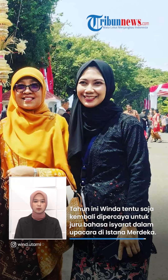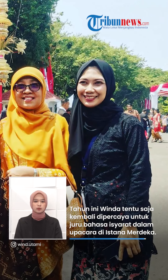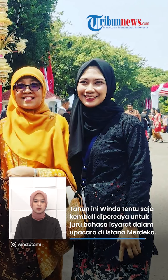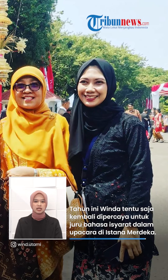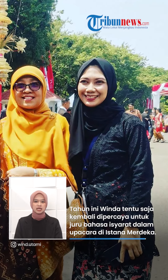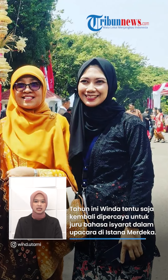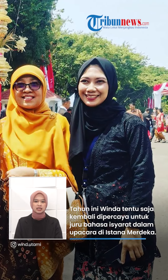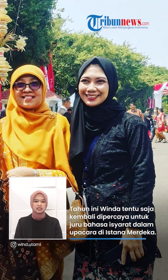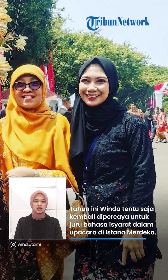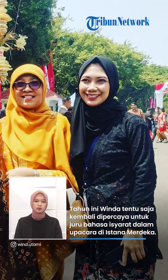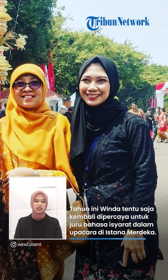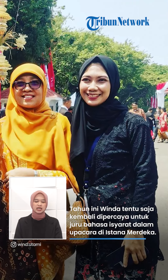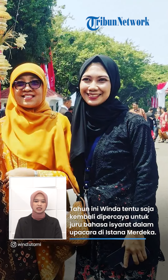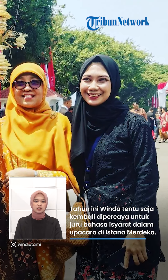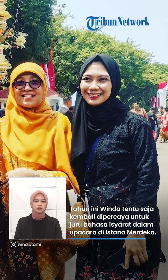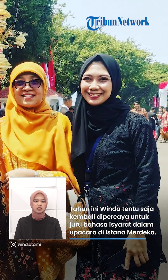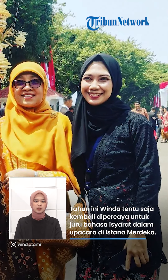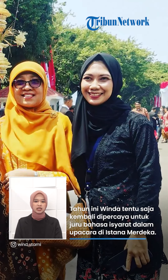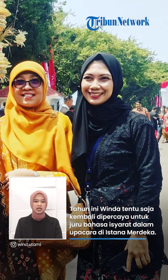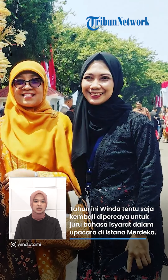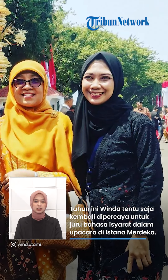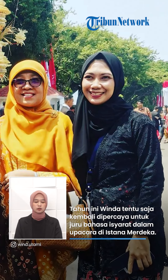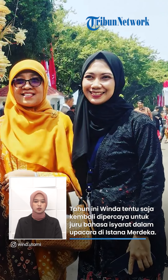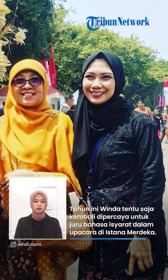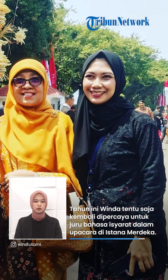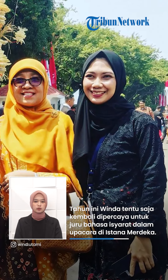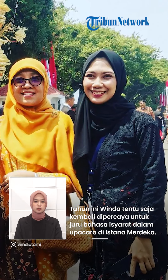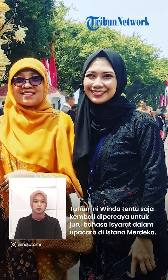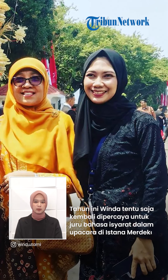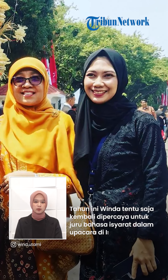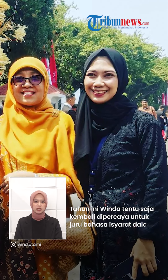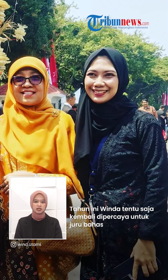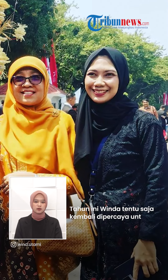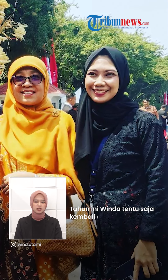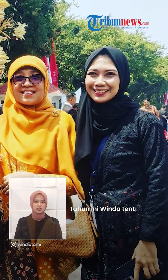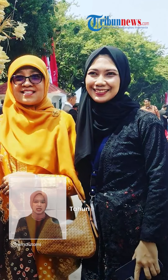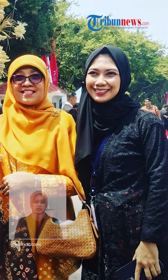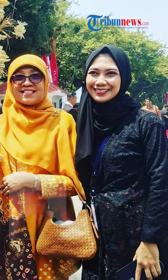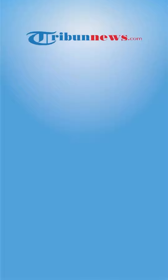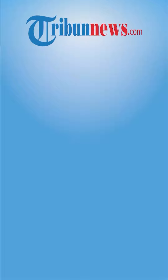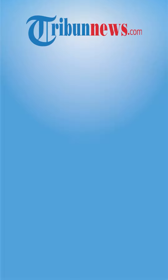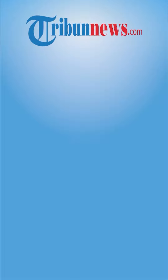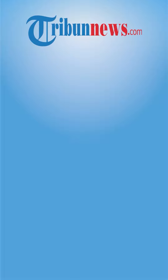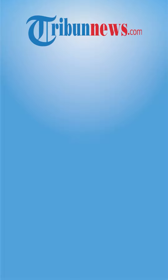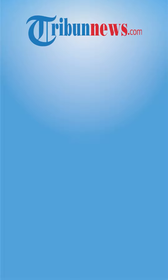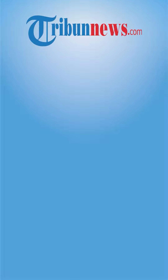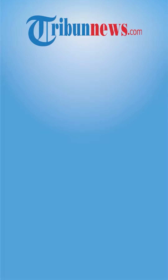2022 Yang di saat peringatan hut kemerdekaan ke-77 Republik Indonesia